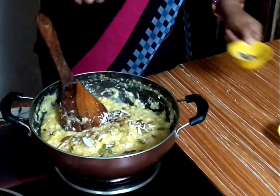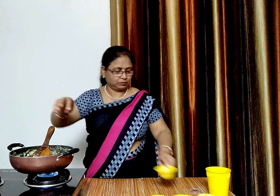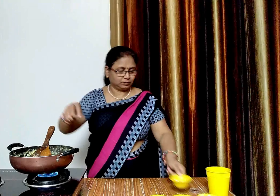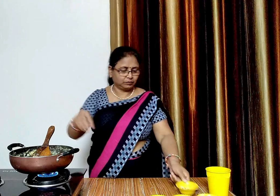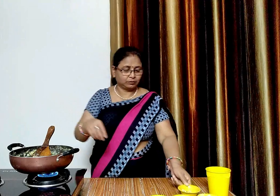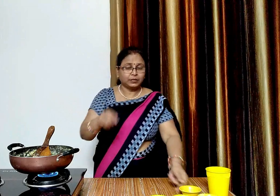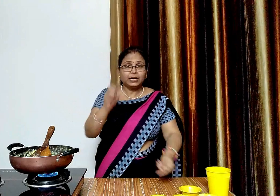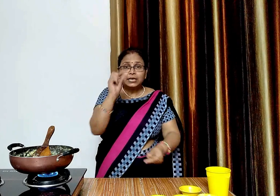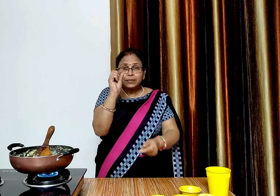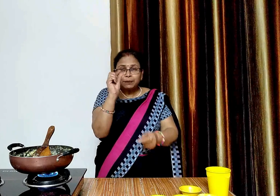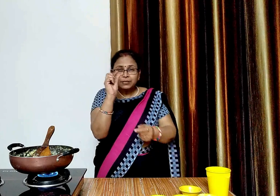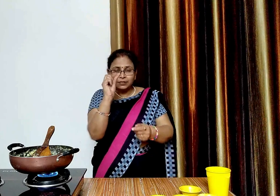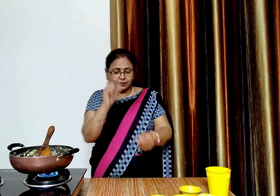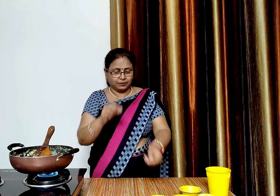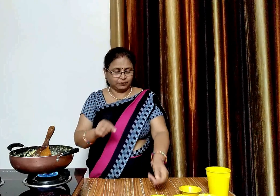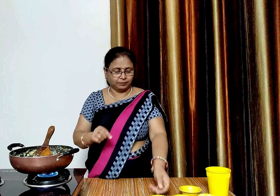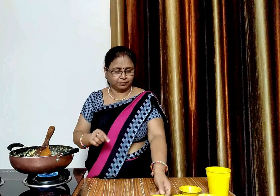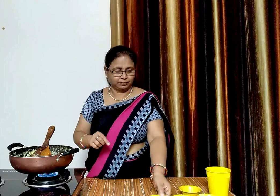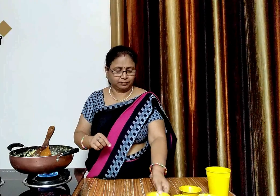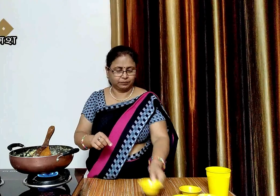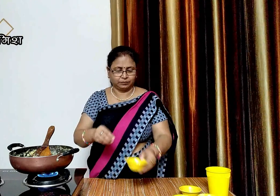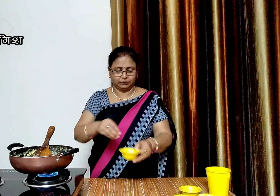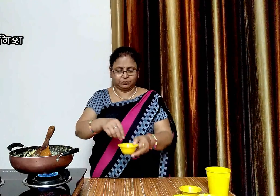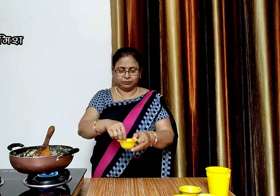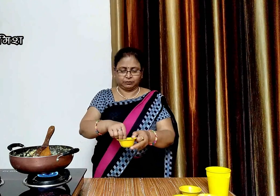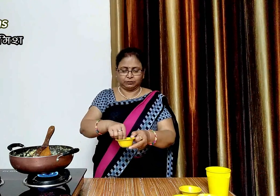दस्थे बारा किश्मिश डालेंगे और मिला लेंगे